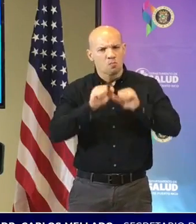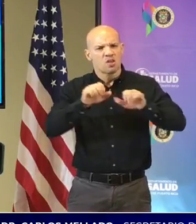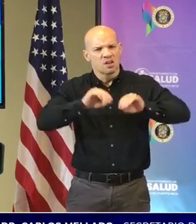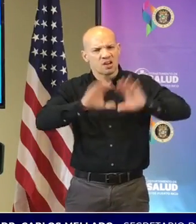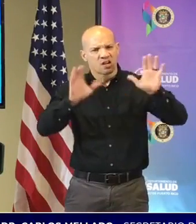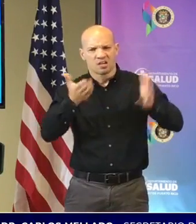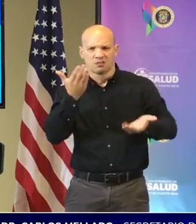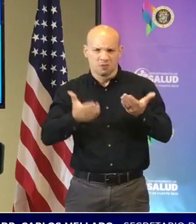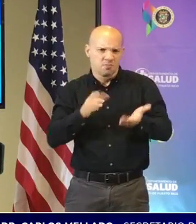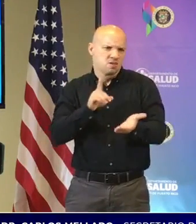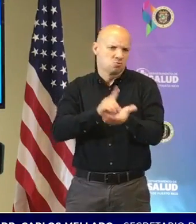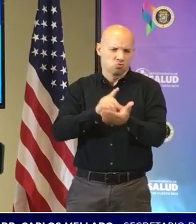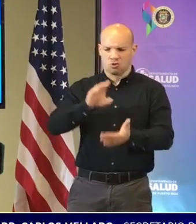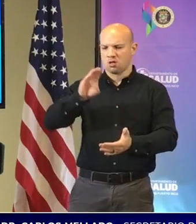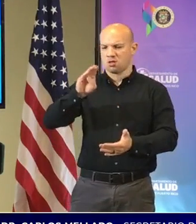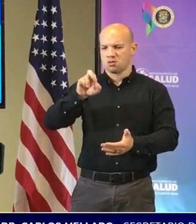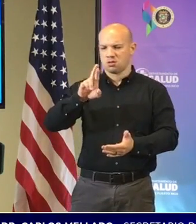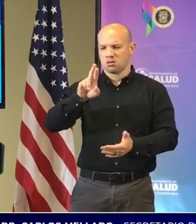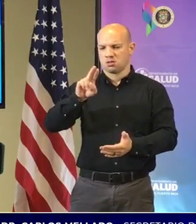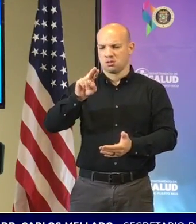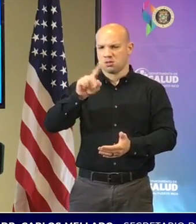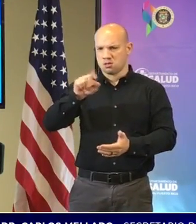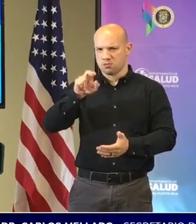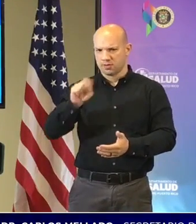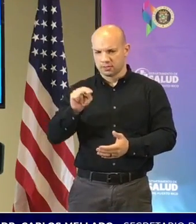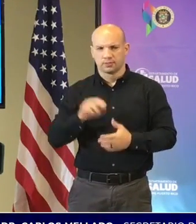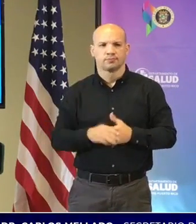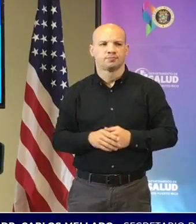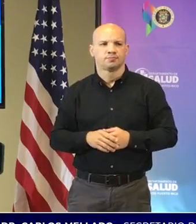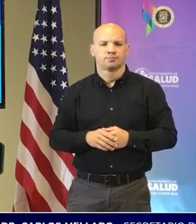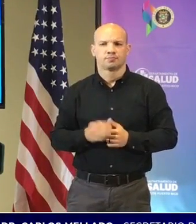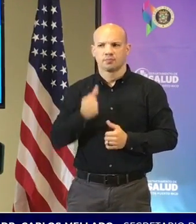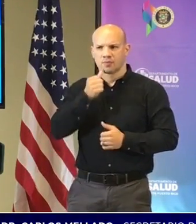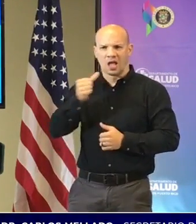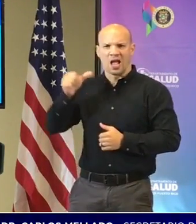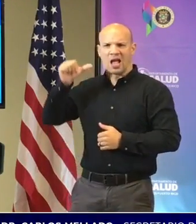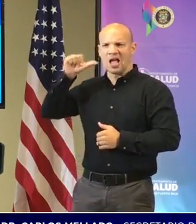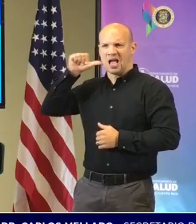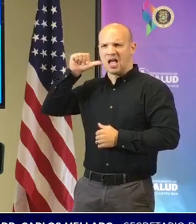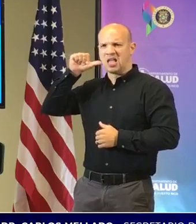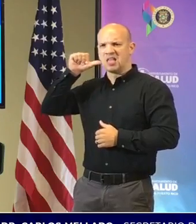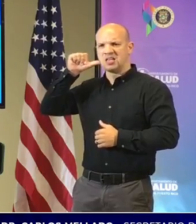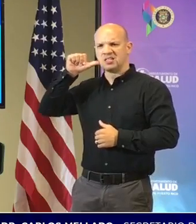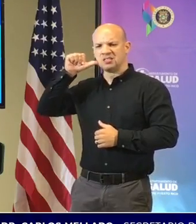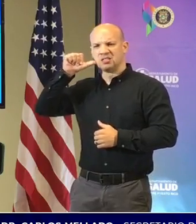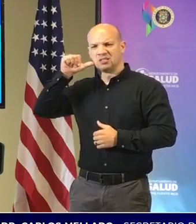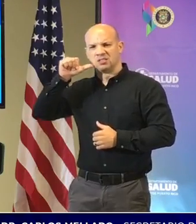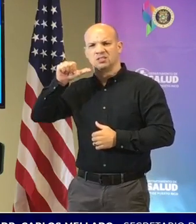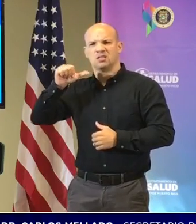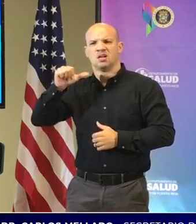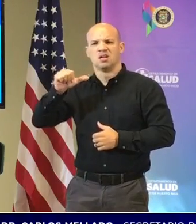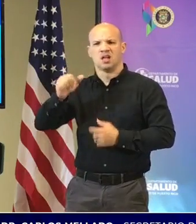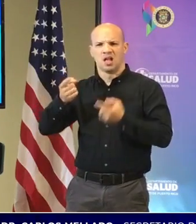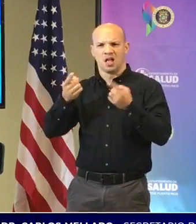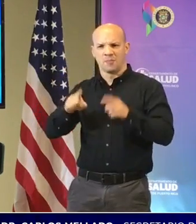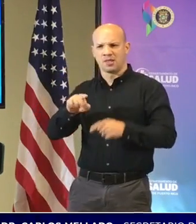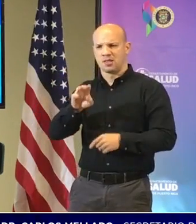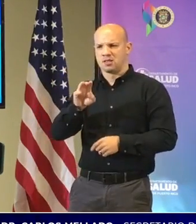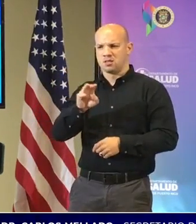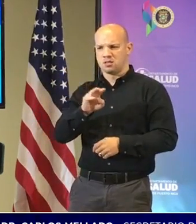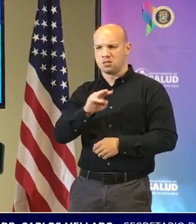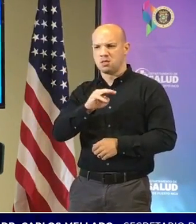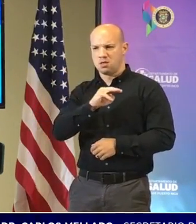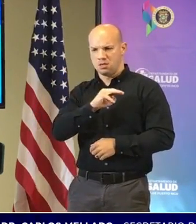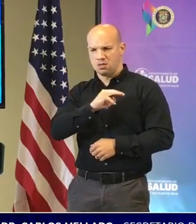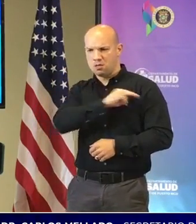doctora Marzán se habló ayer de que en el certamen del Inmundo habían 17